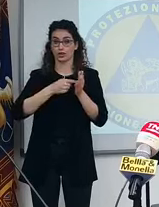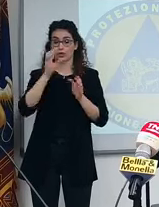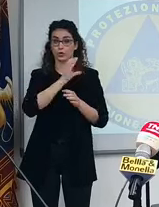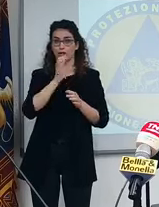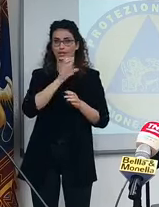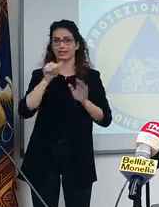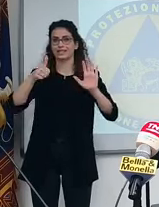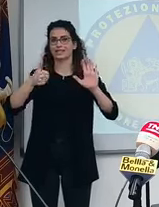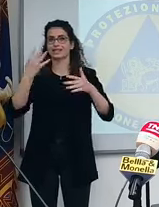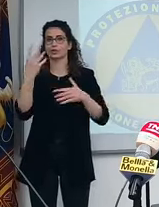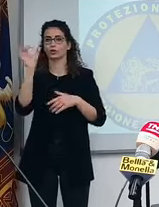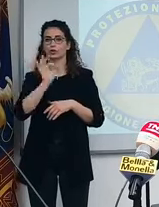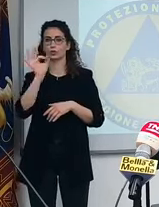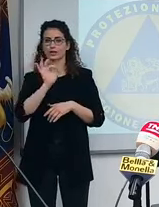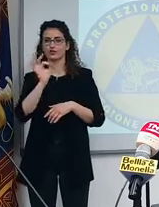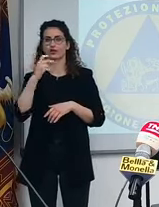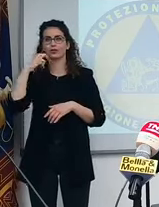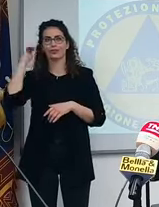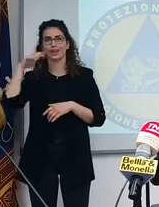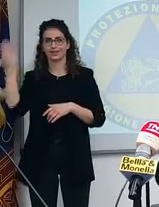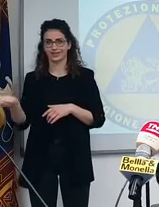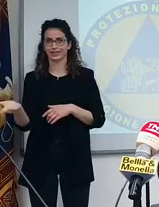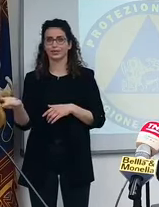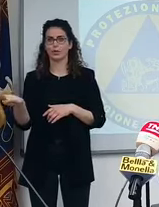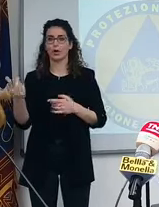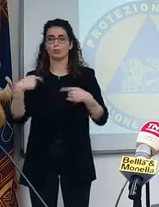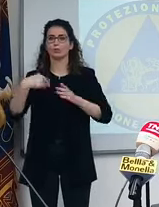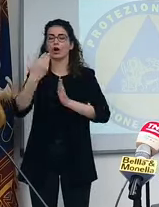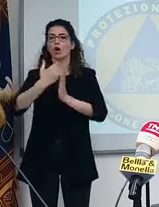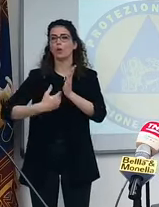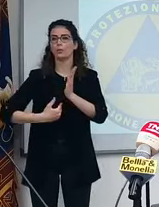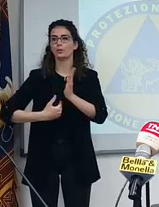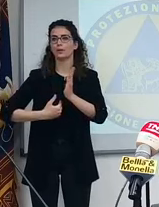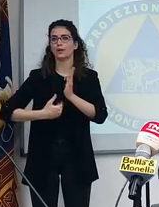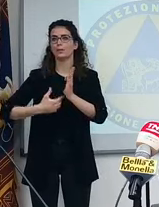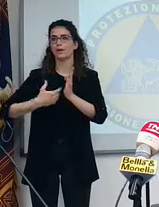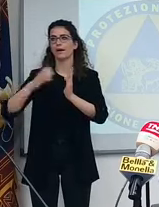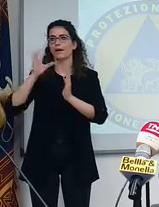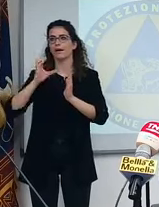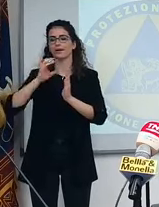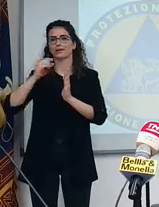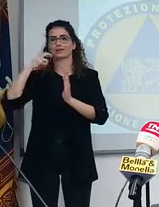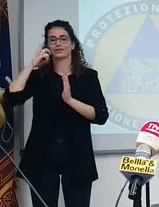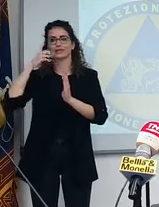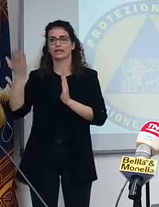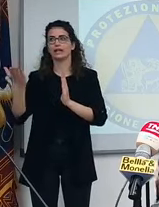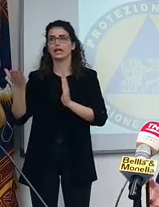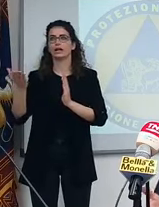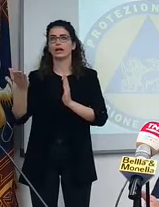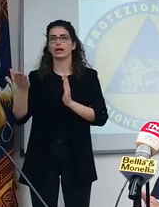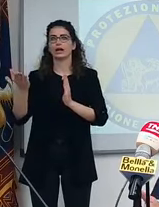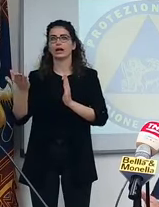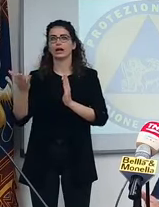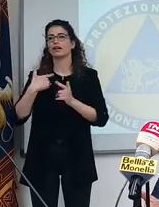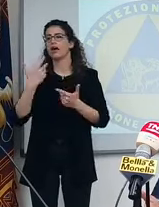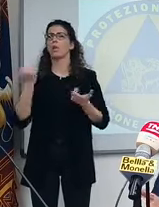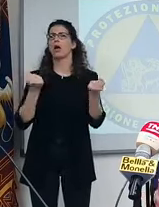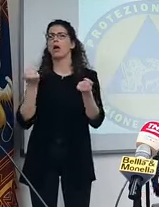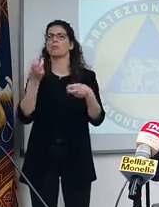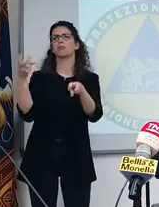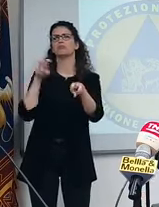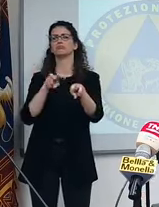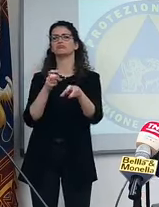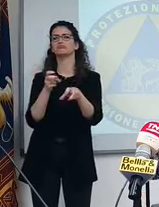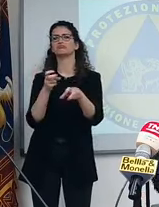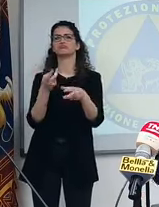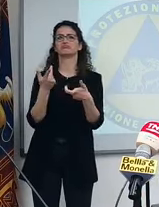% è straniero. Quindi la programmazione da uno che viene da distante non è, sappiamo a macchina andiamo a fare un weekend in Veneto,